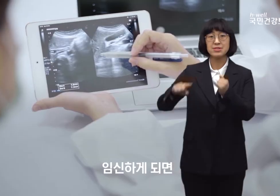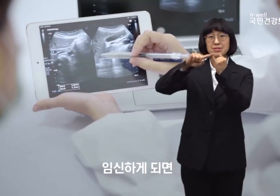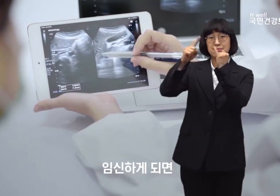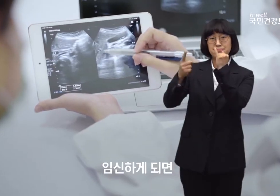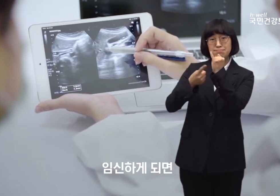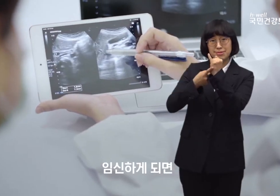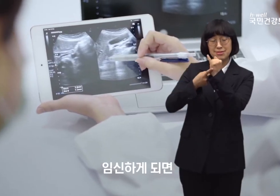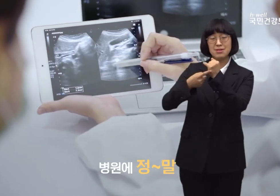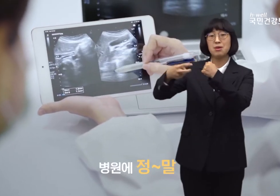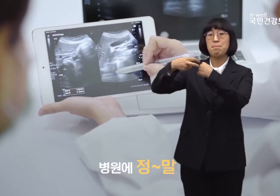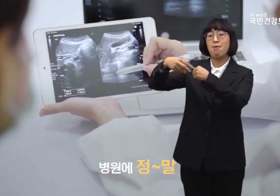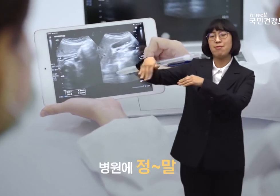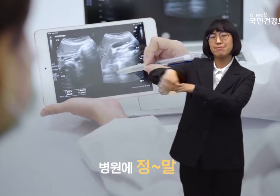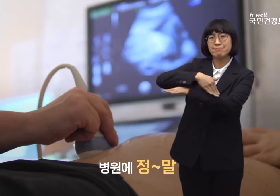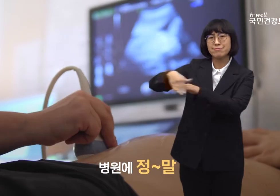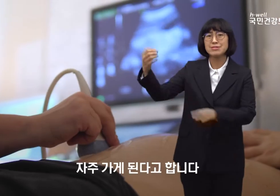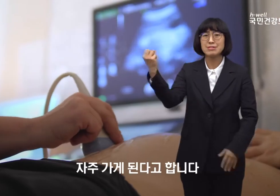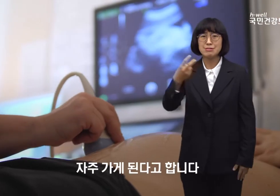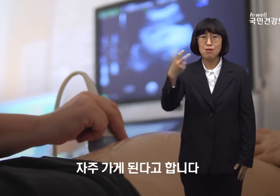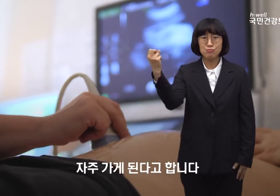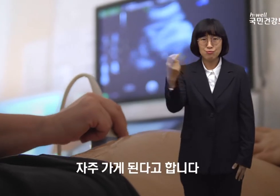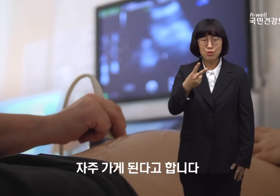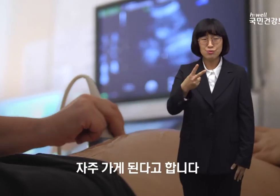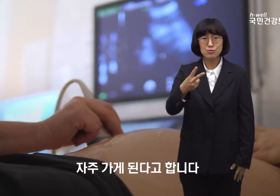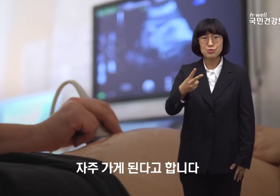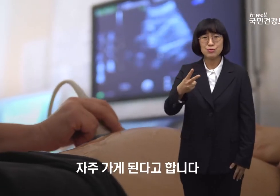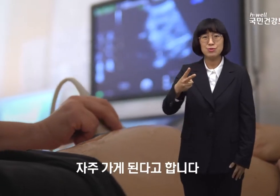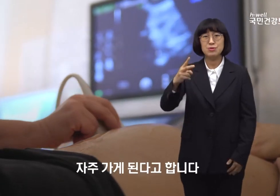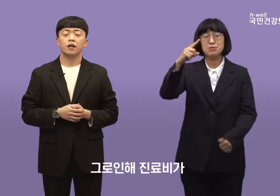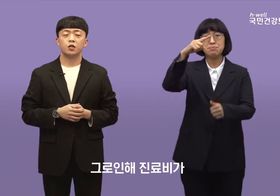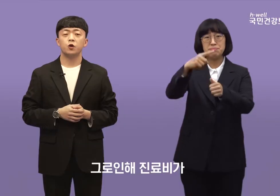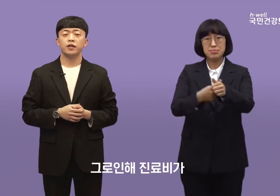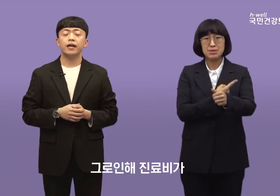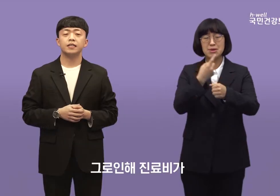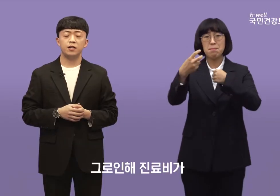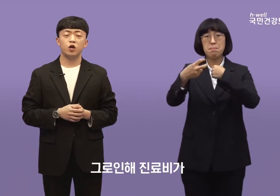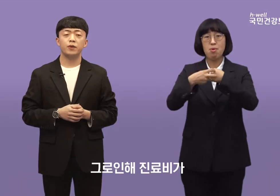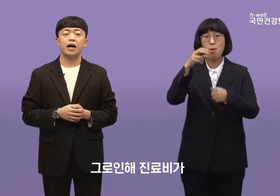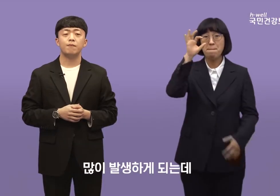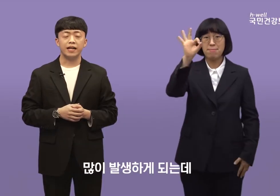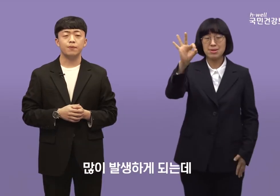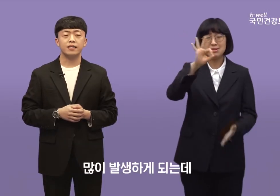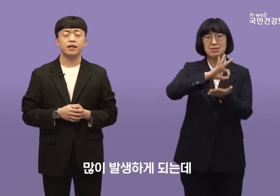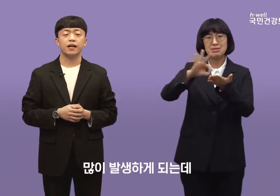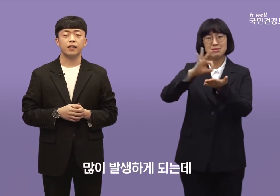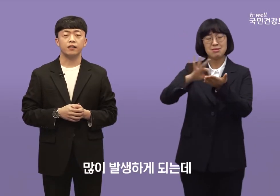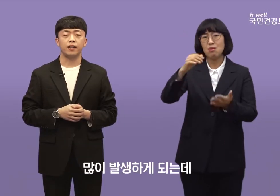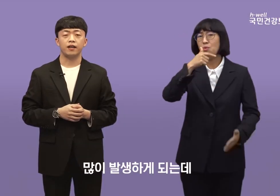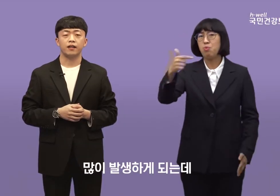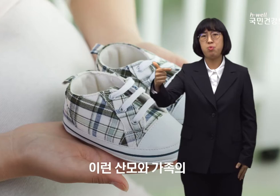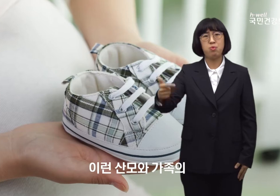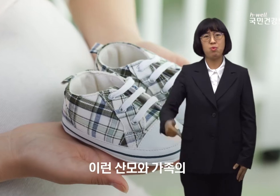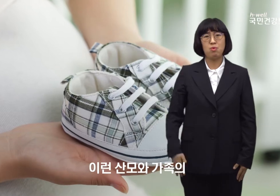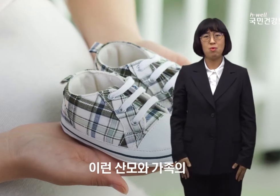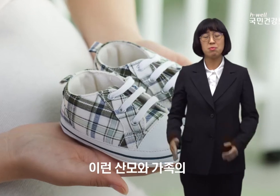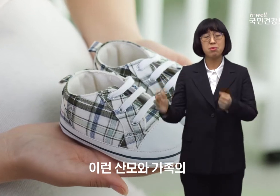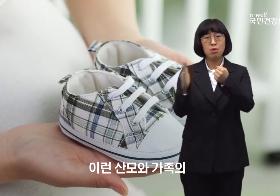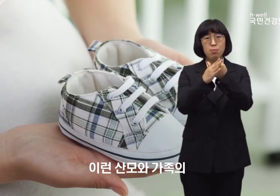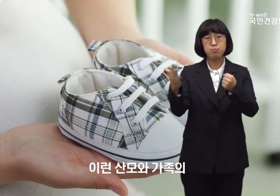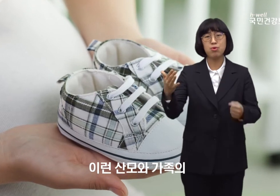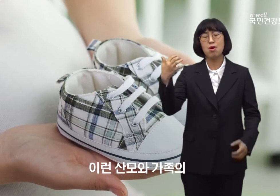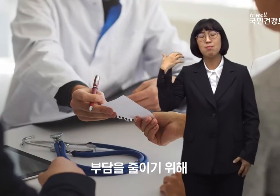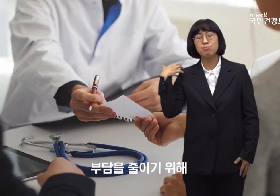임신하게 되면 병원에 정말 자주 가게 된다고 합니다 그로 인해 진료비가 많이 발생하게 되는데 이런